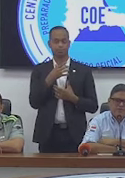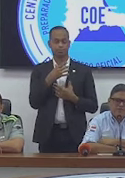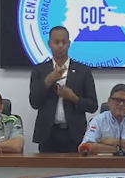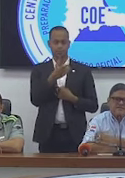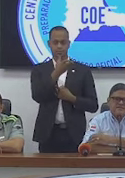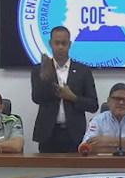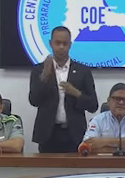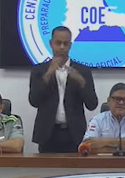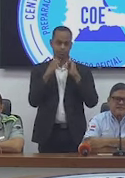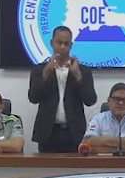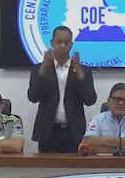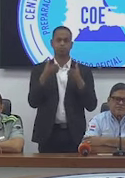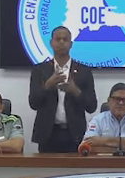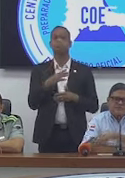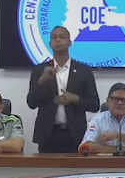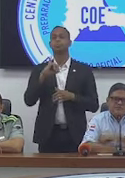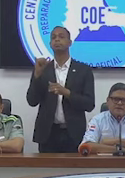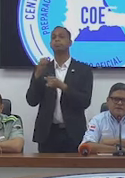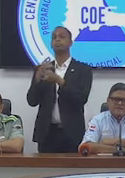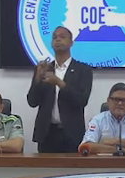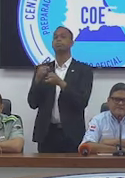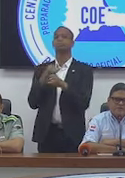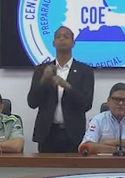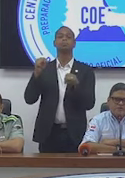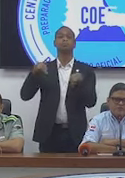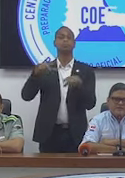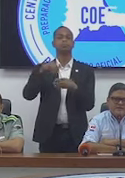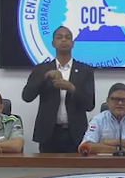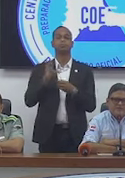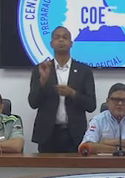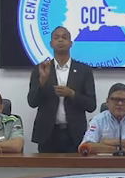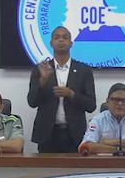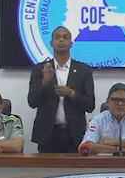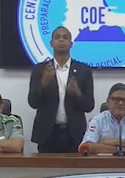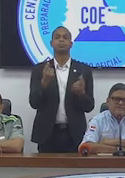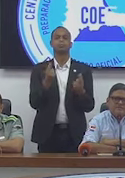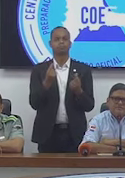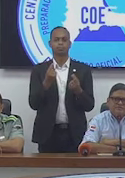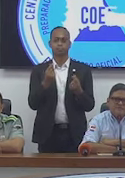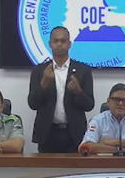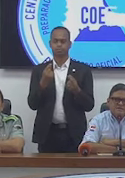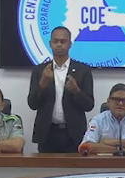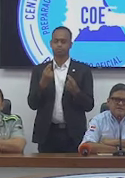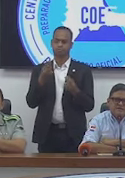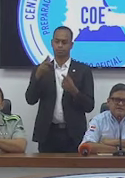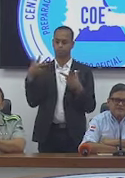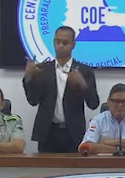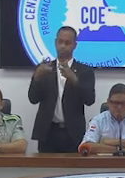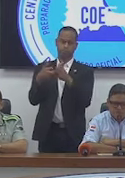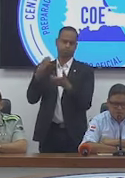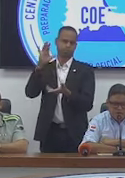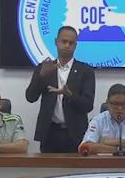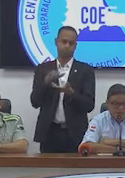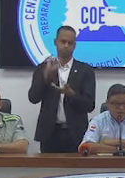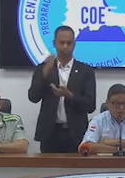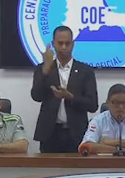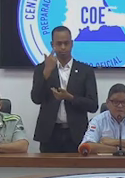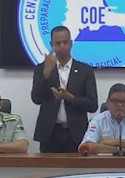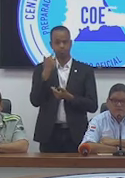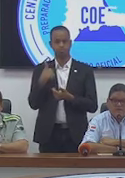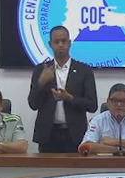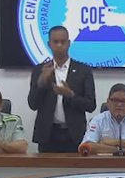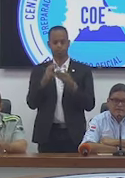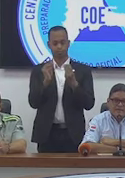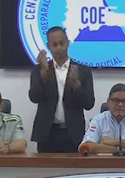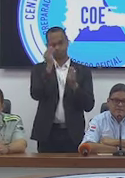comunicadores, y de las instituciones que conforman este centro de operación de emergencia es reducir al mínimo. Por eso vi ahí, cuando estaba